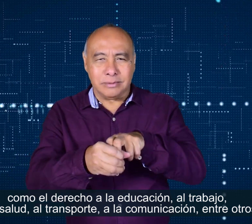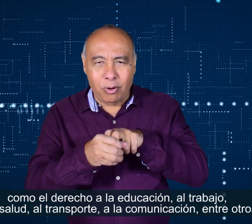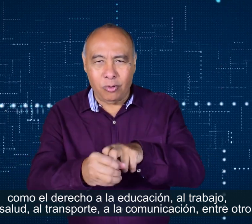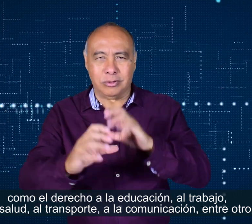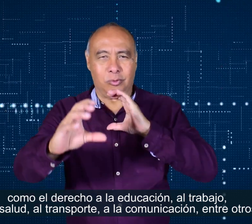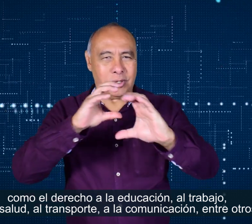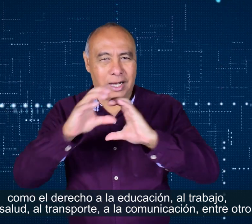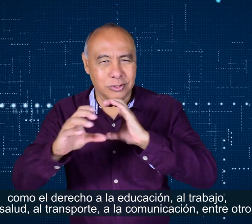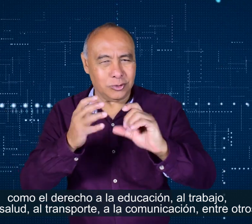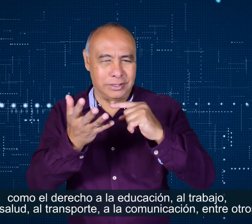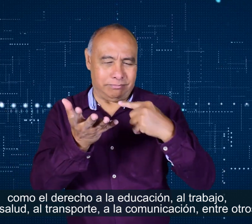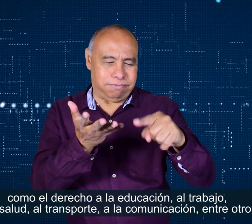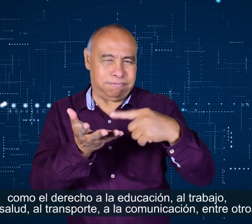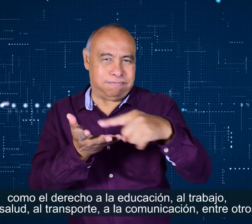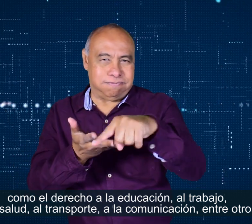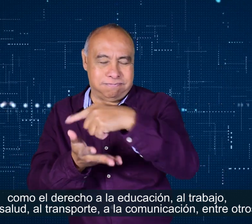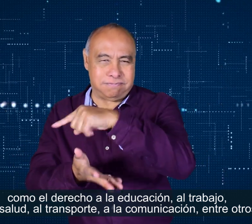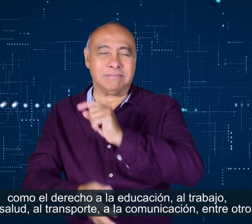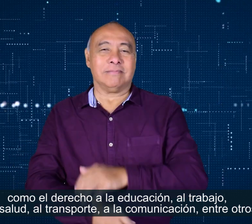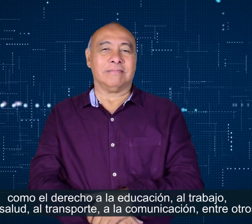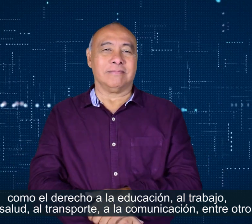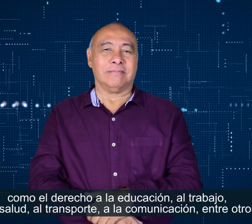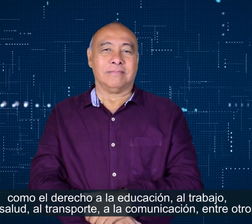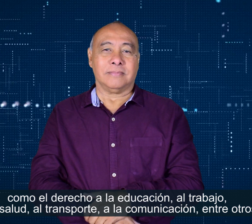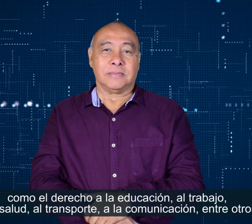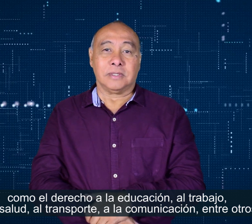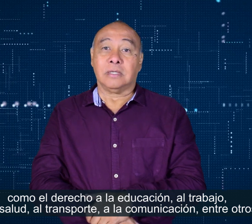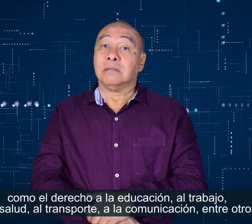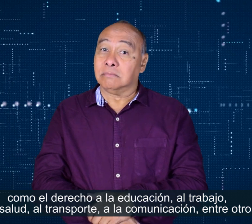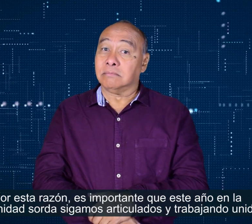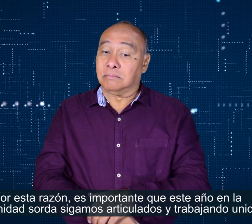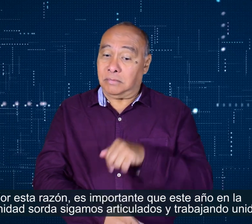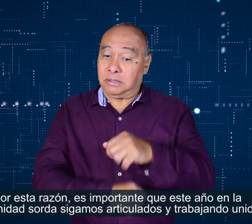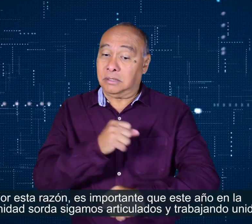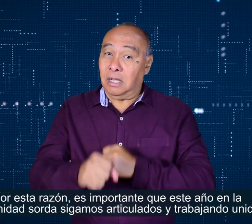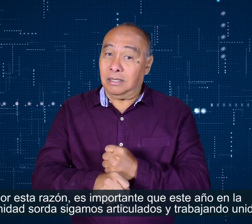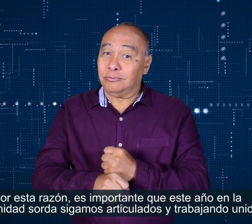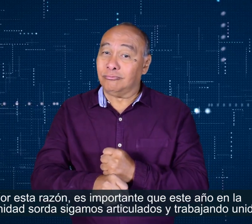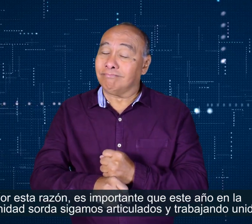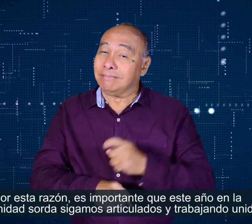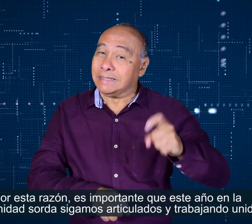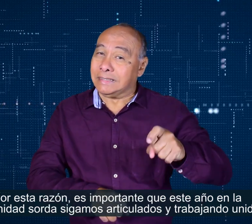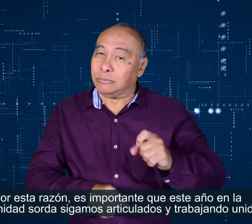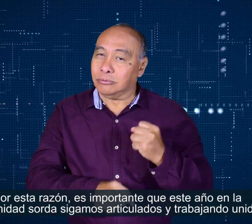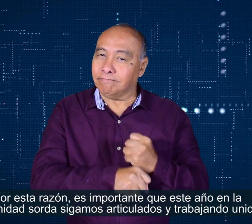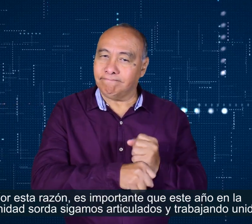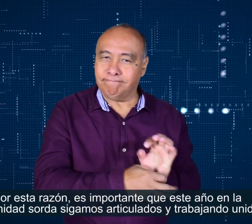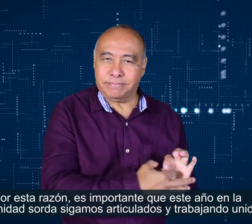trabajo, a la salud, al transporte, a la comunicación, entre otros. Por esta razón es importante